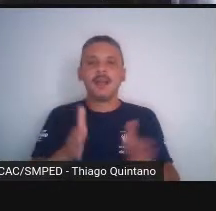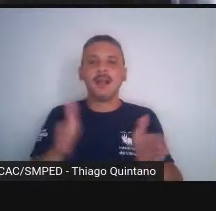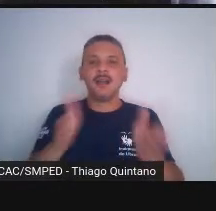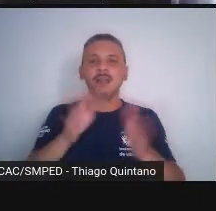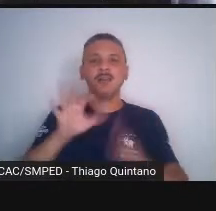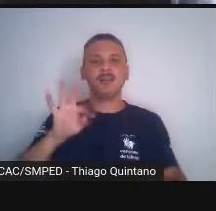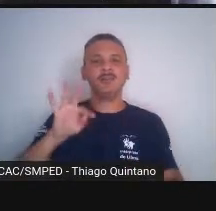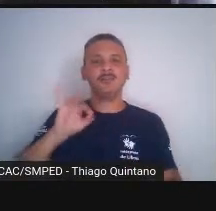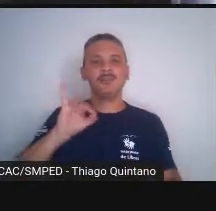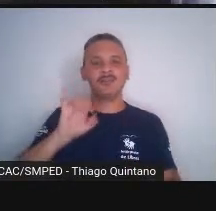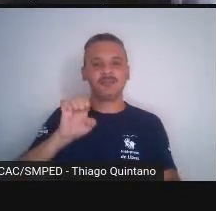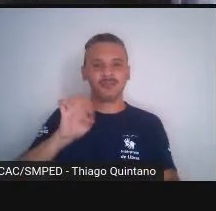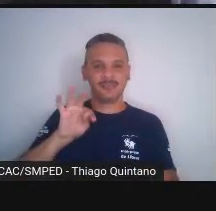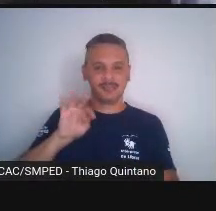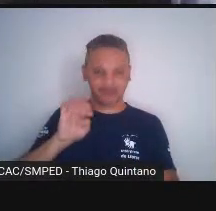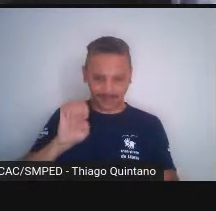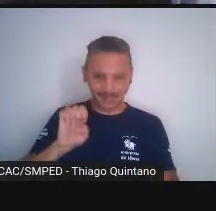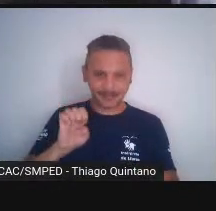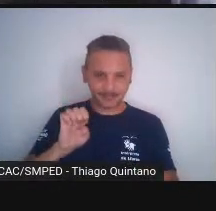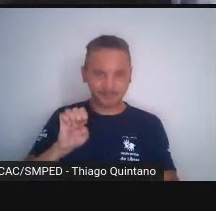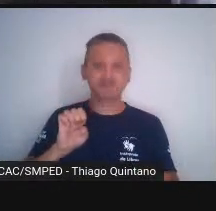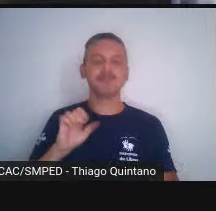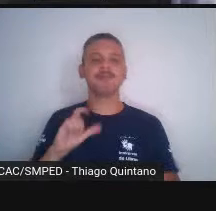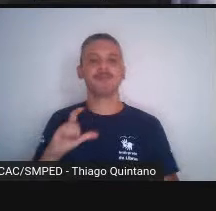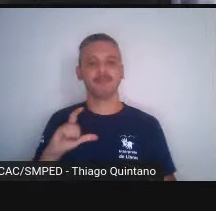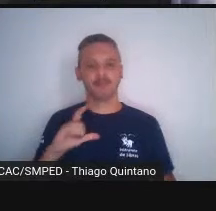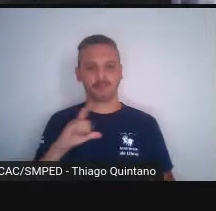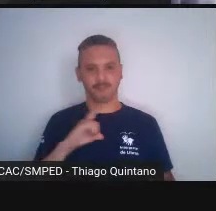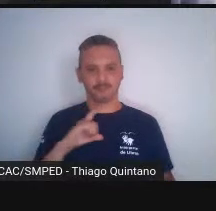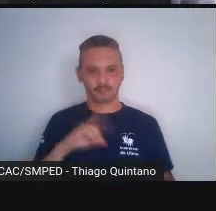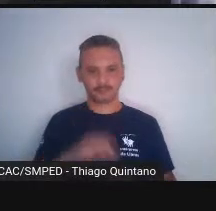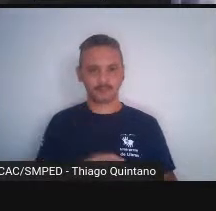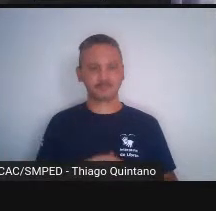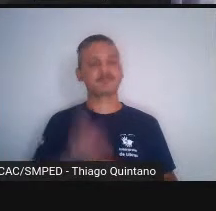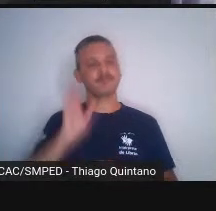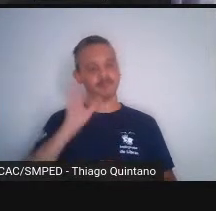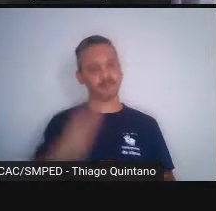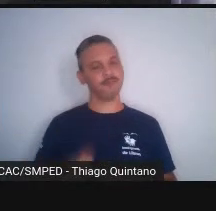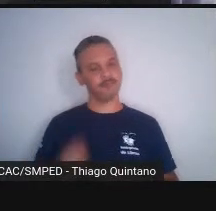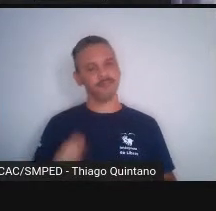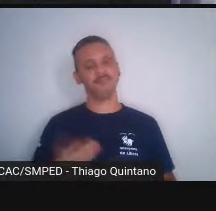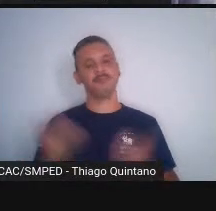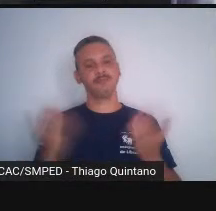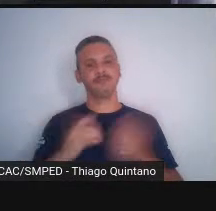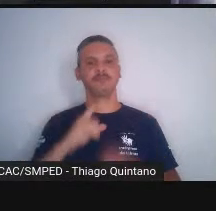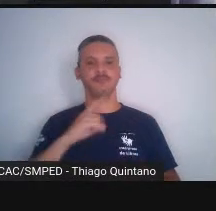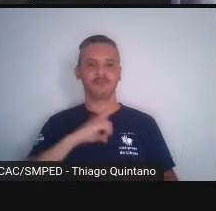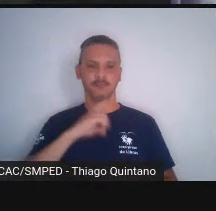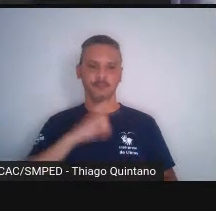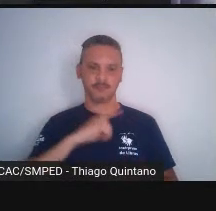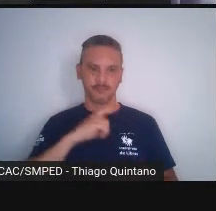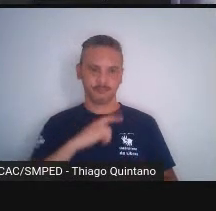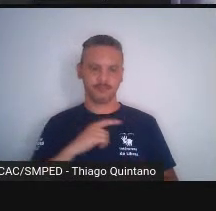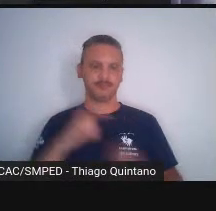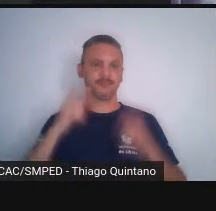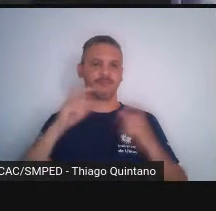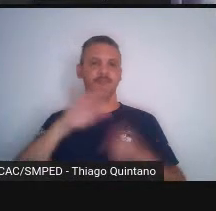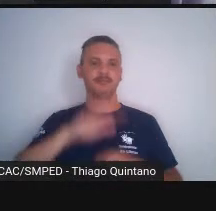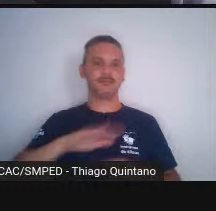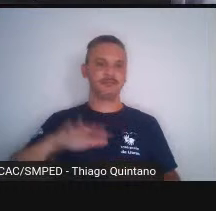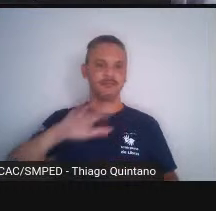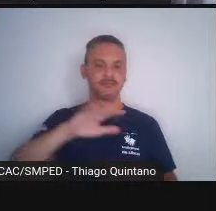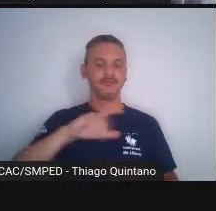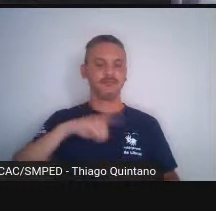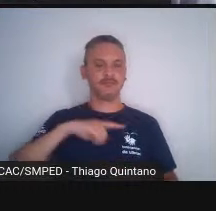ainda existe esse pedaço, pouco alterado, mais abundante, já um